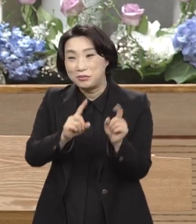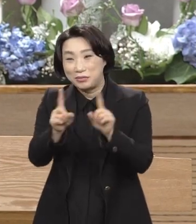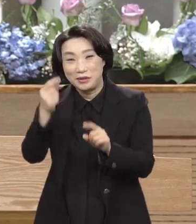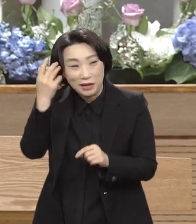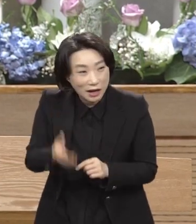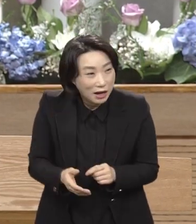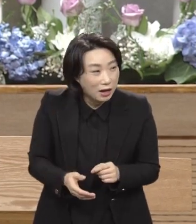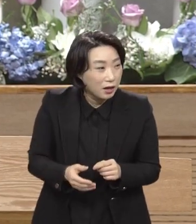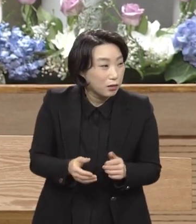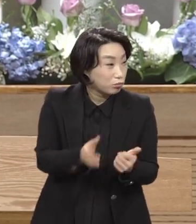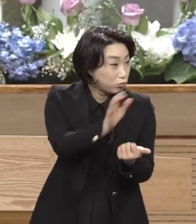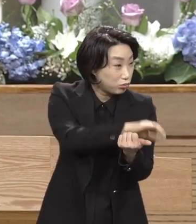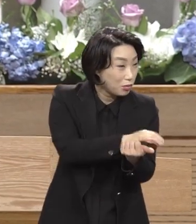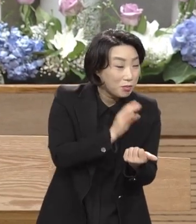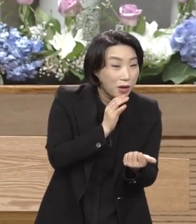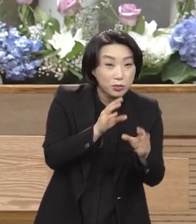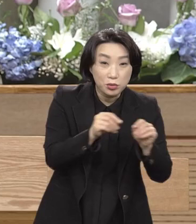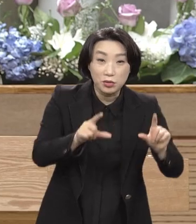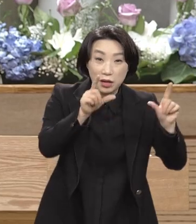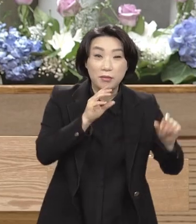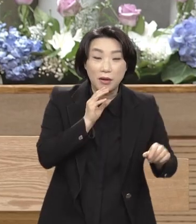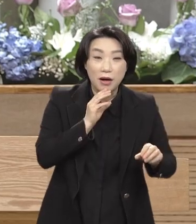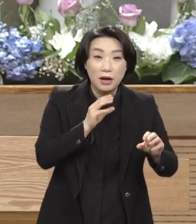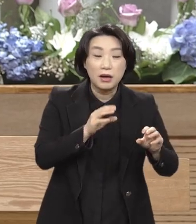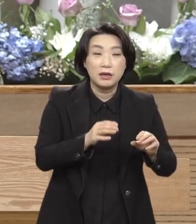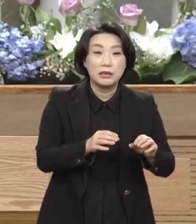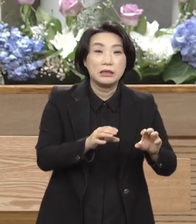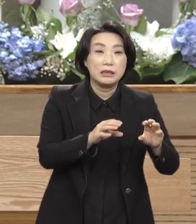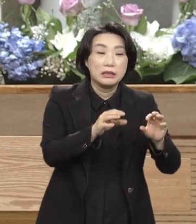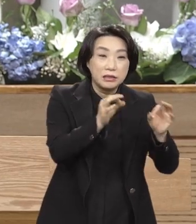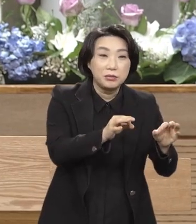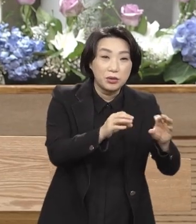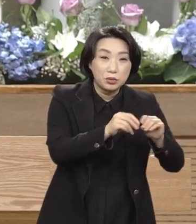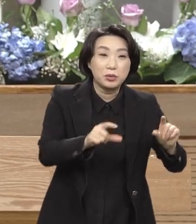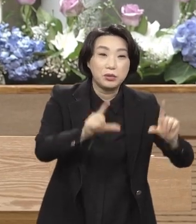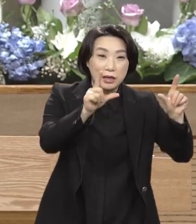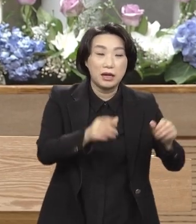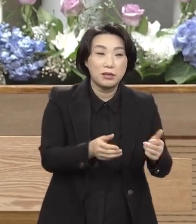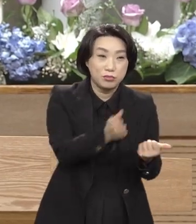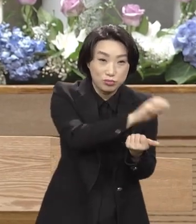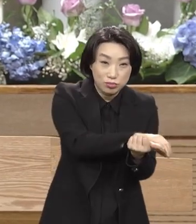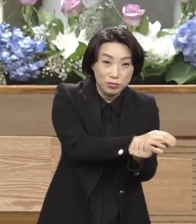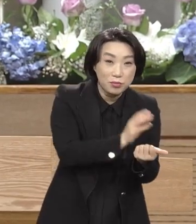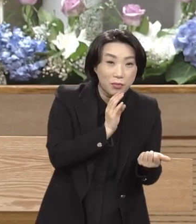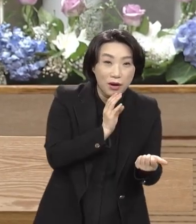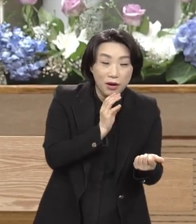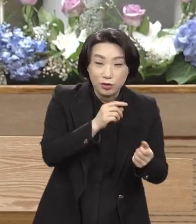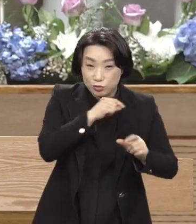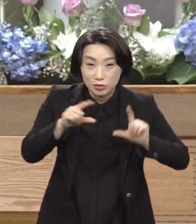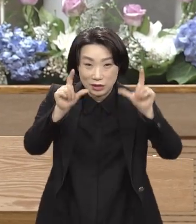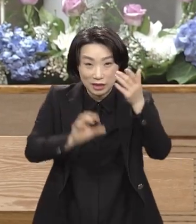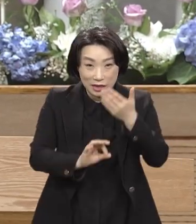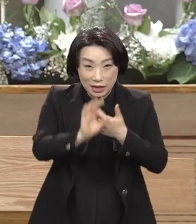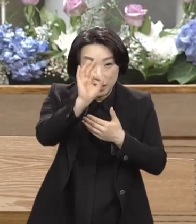금요일 토요일 무덤 속에 계셨죠 그럼 주일날 아침에 주님이